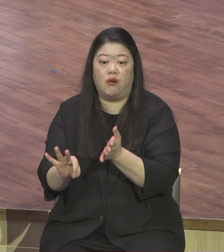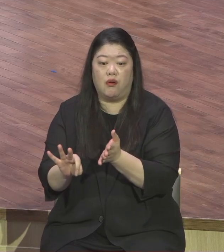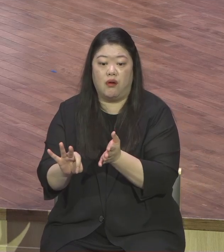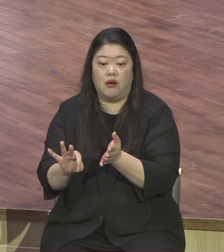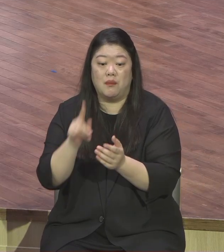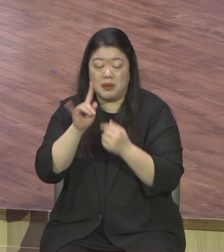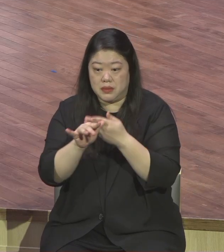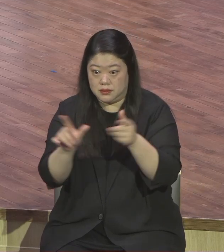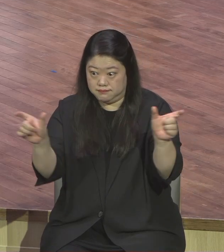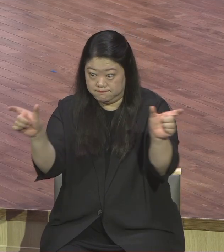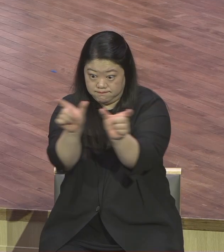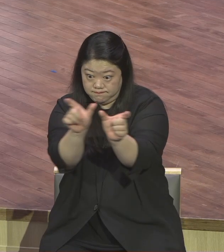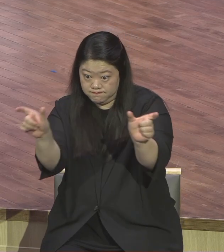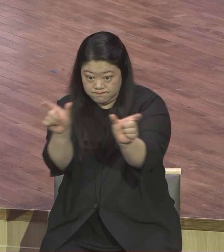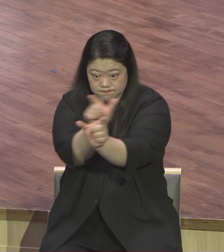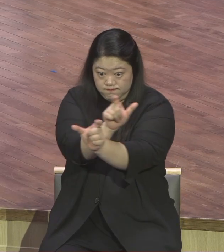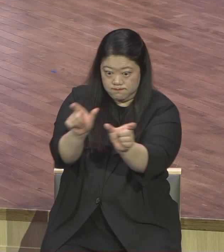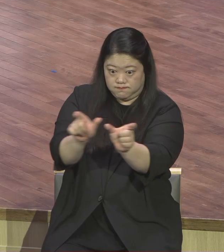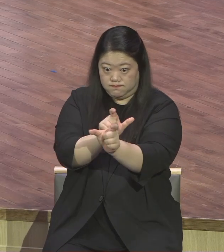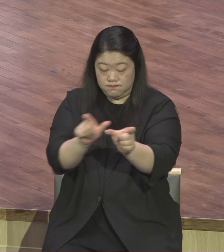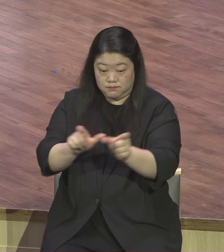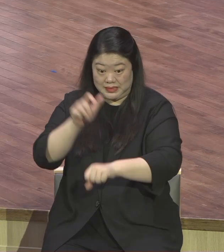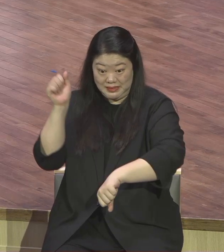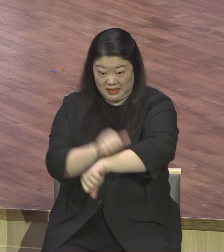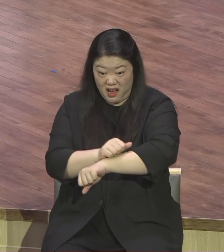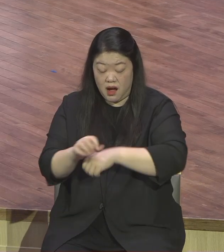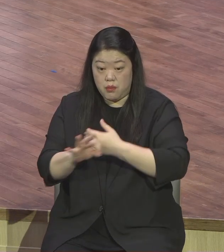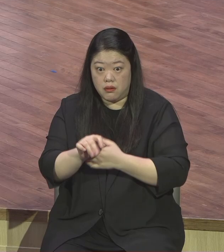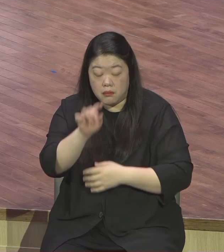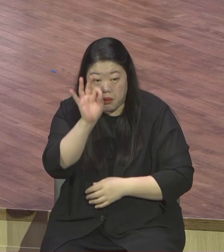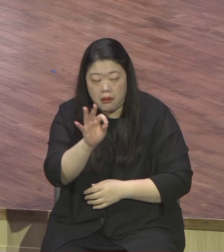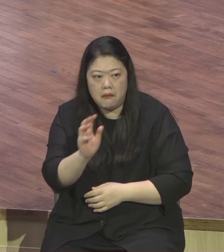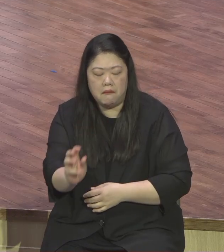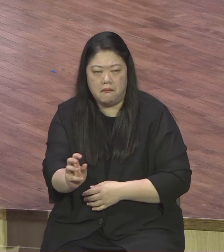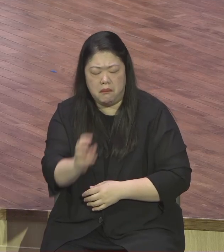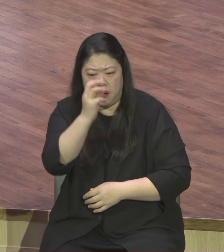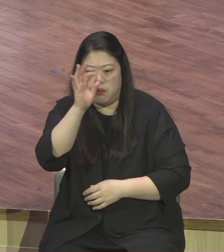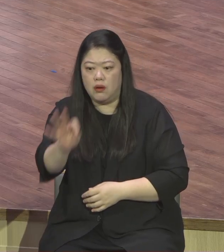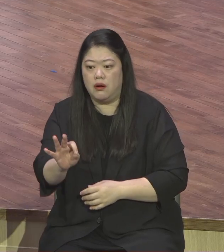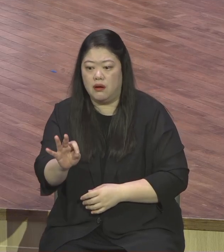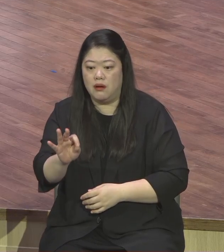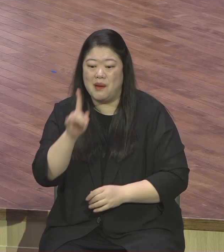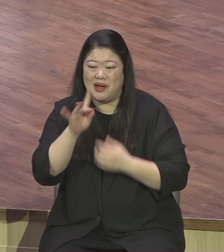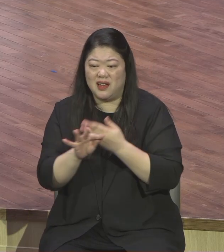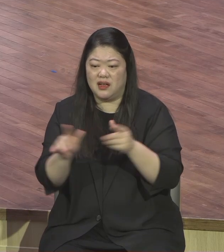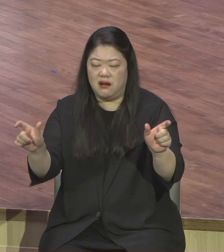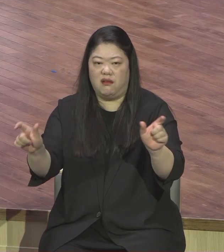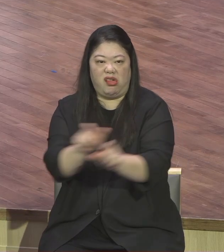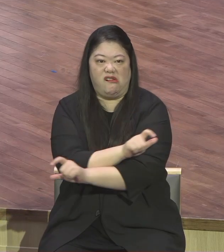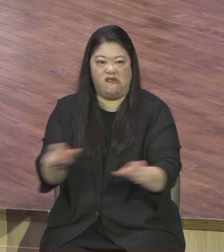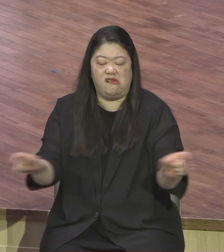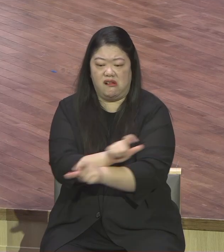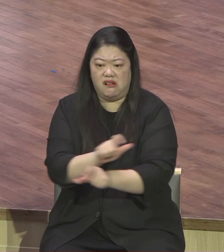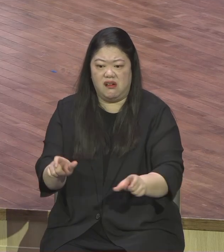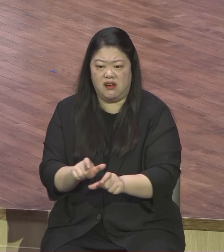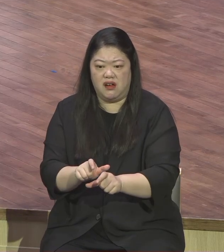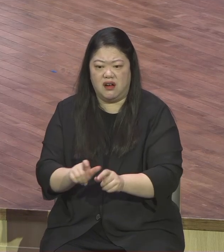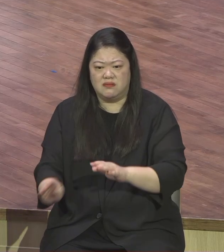차이가 납니다 편집 잘하는 사람이 아주 중요해요 편집을 잘 해야 됩니다 편집에 따라서